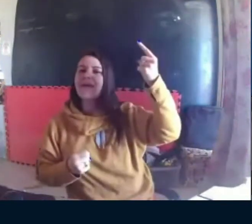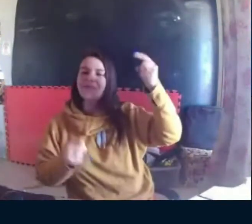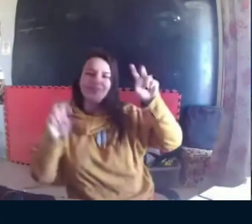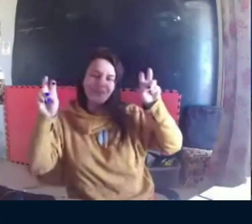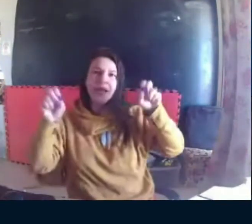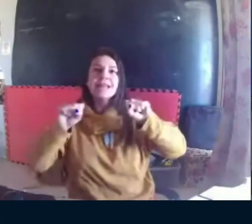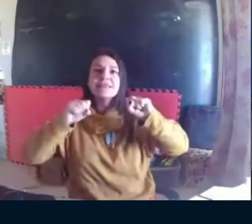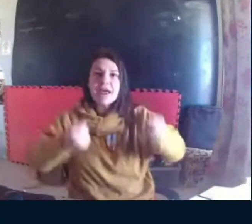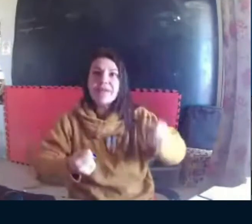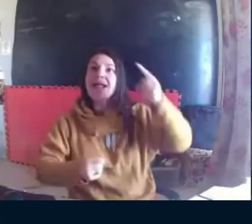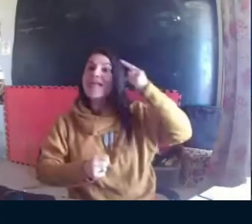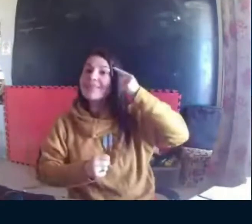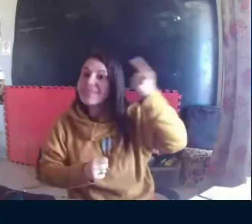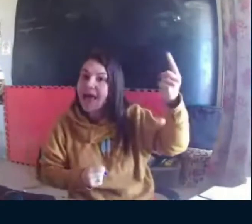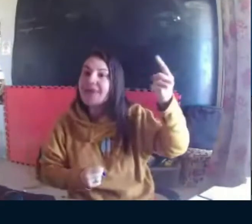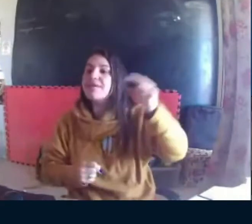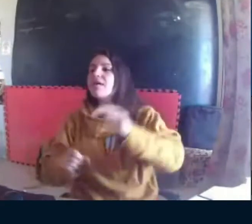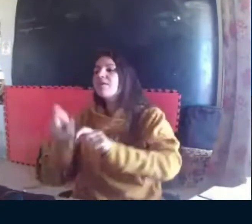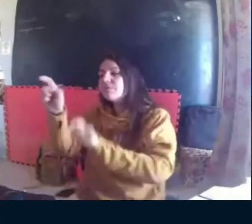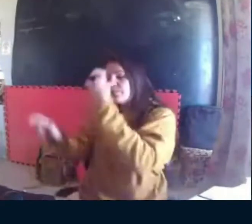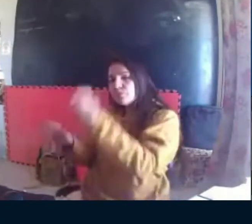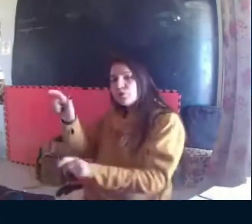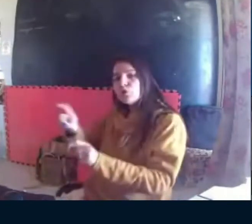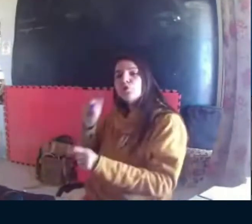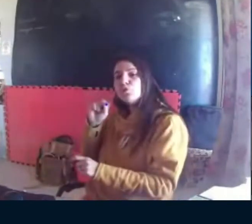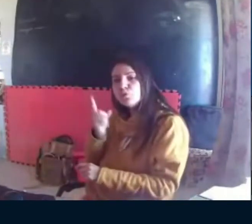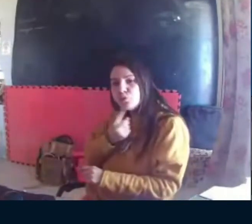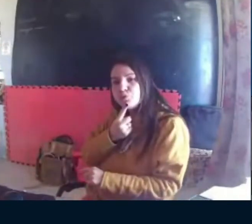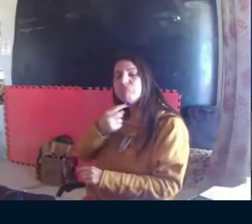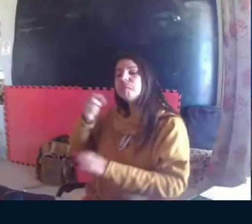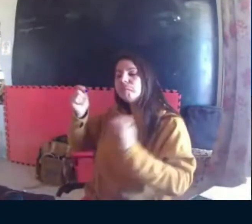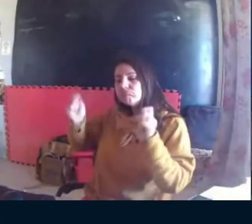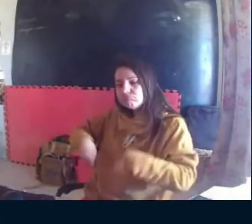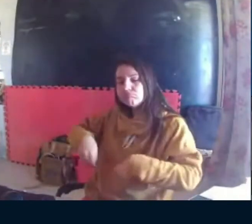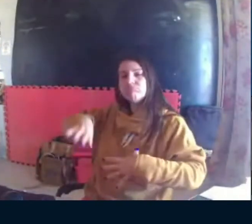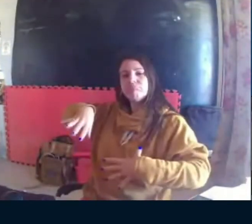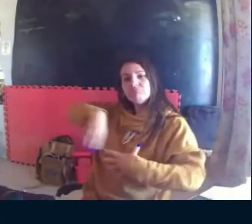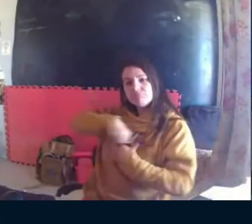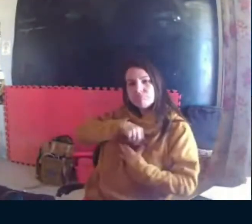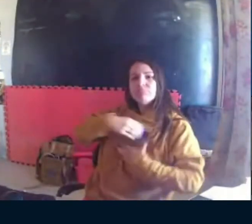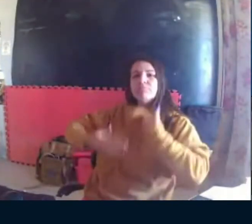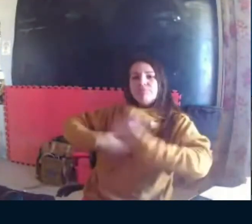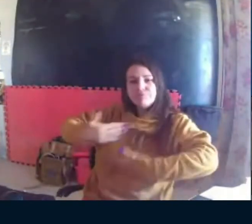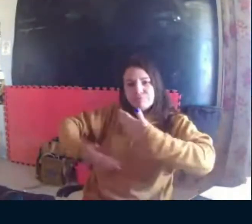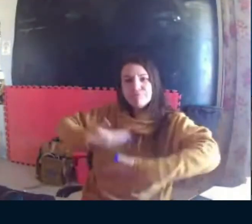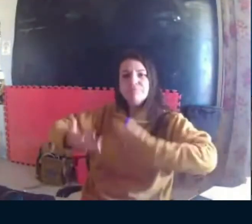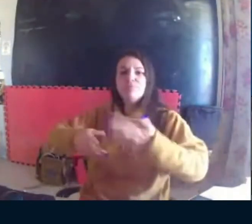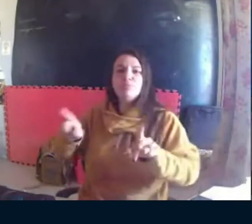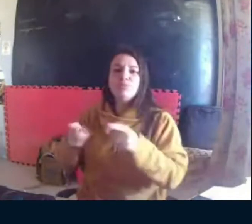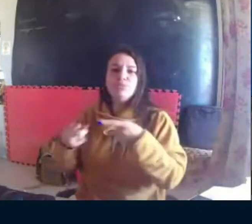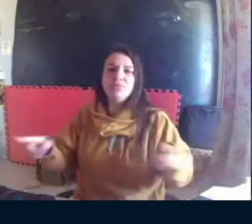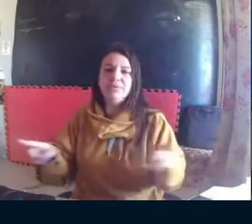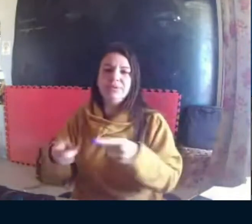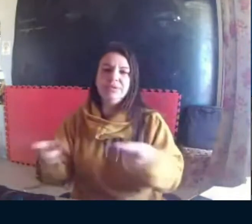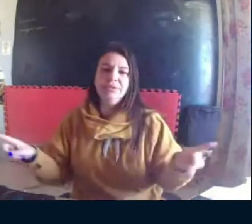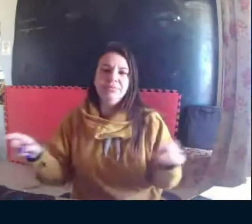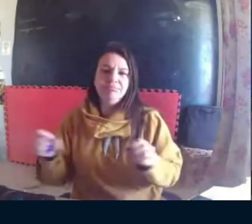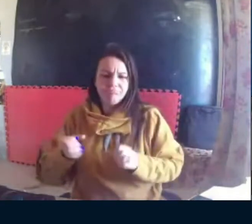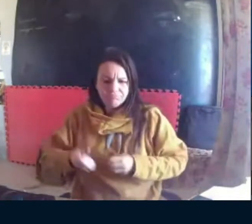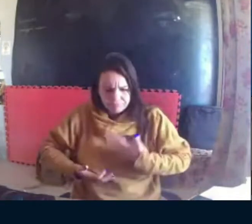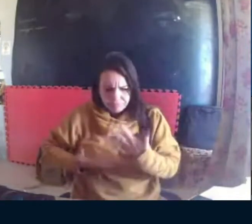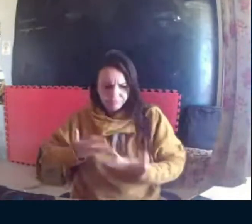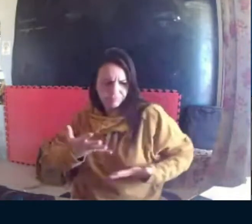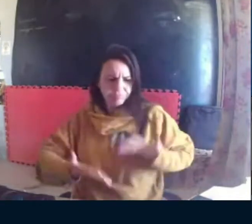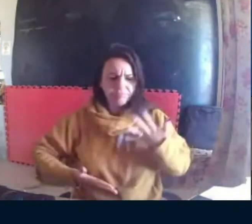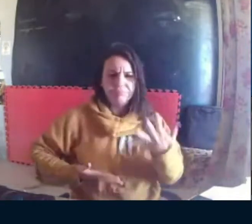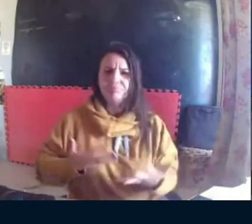ela defende a ideia realmente a ideia de que o indivíduo surdo ele é capaz de se